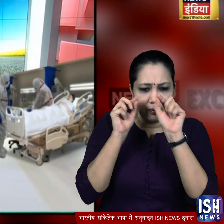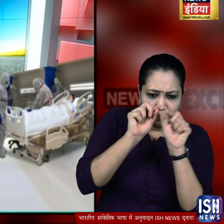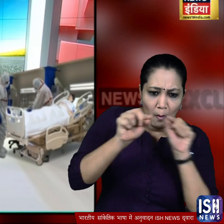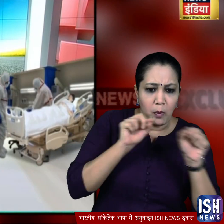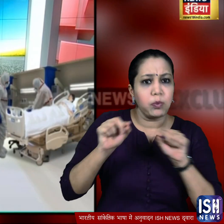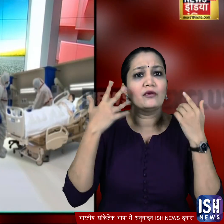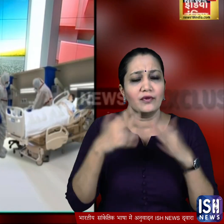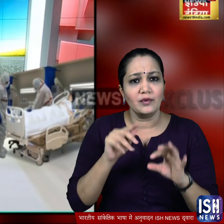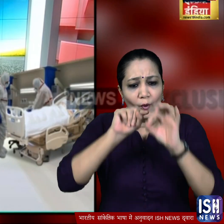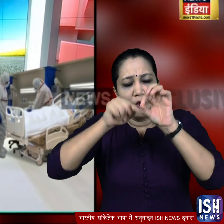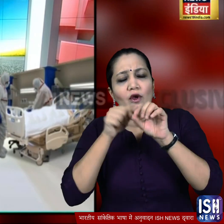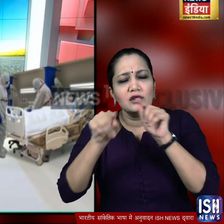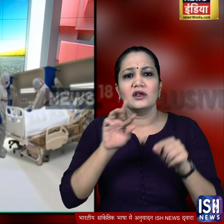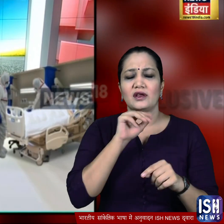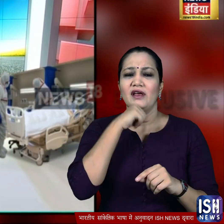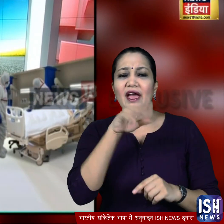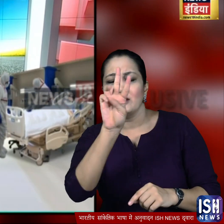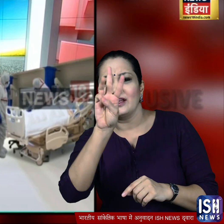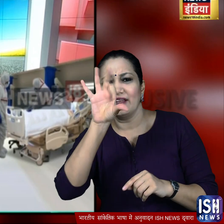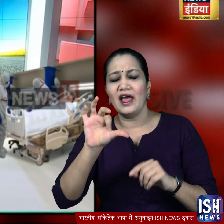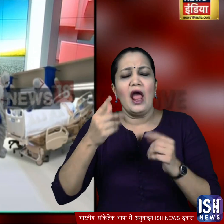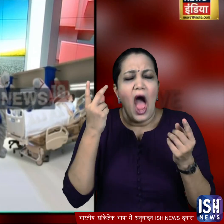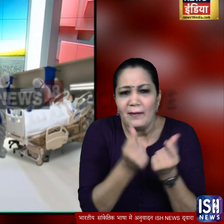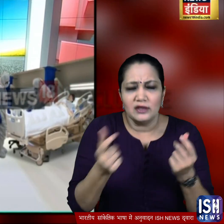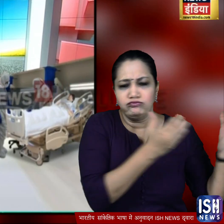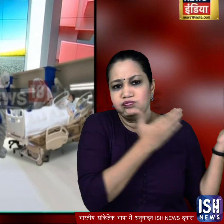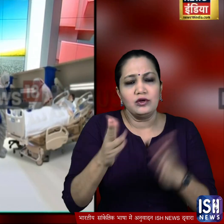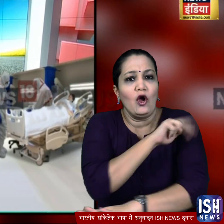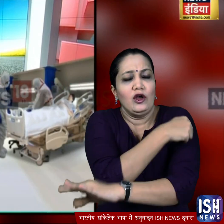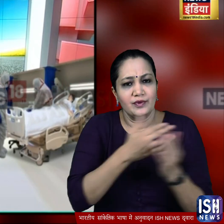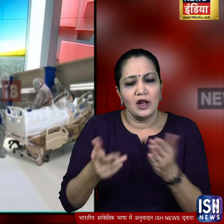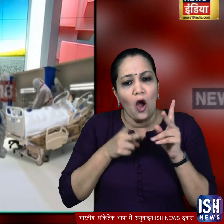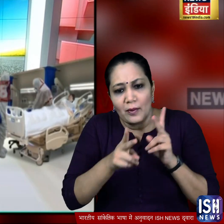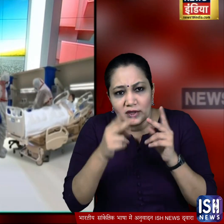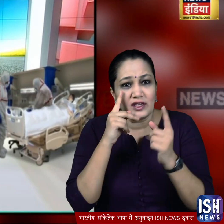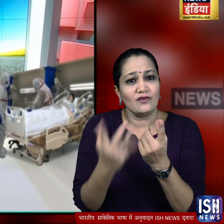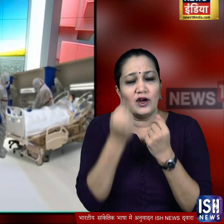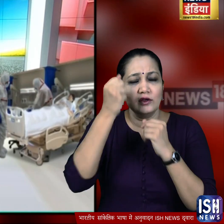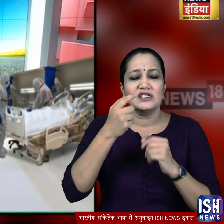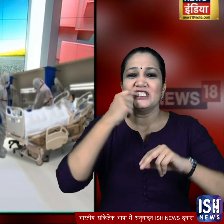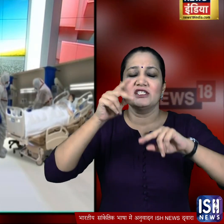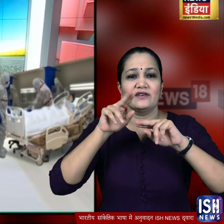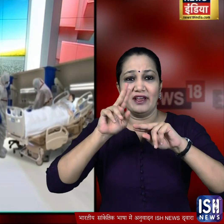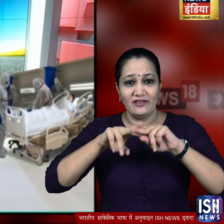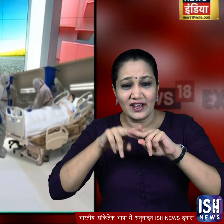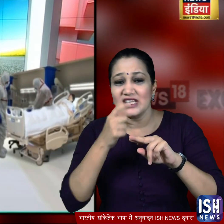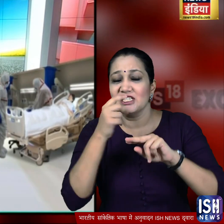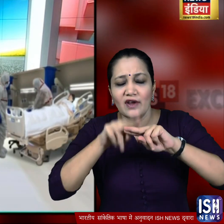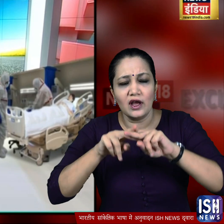49 साल की इस महिला को अस्पताल में एमर्जेंसी में लाया गया था जिसके बाद उसकी सर्जरी की गई तो पता चला कि वाइट फंगस उसकी छोटी और बड़ी आतों को